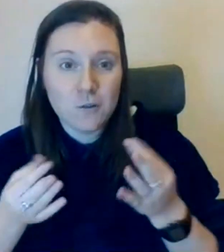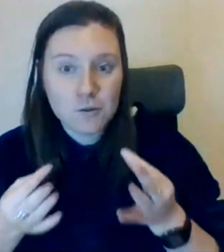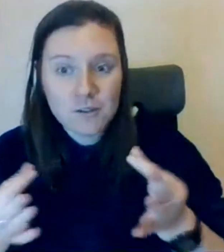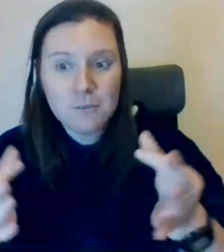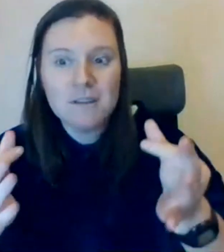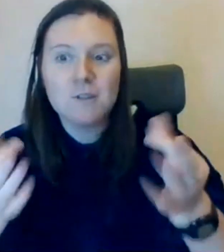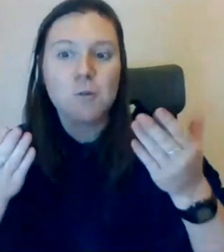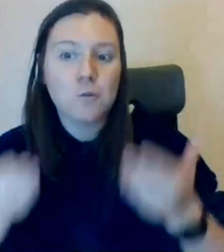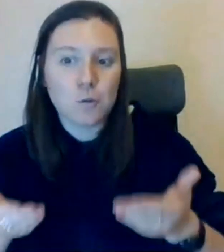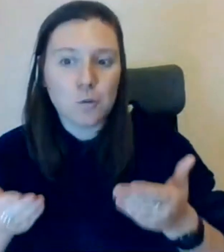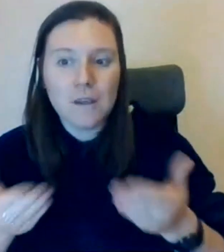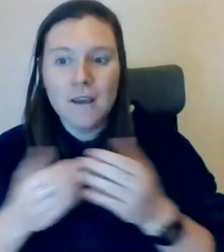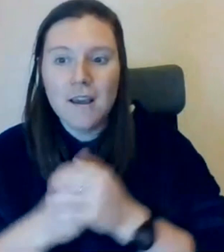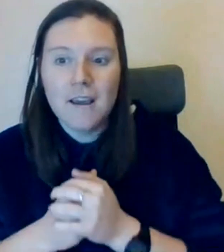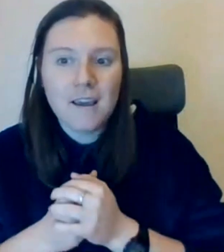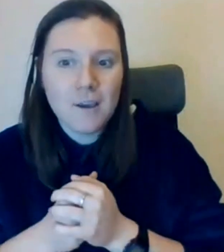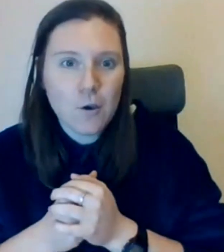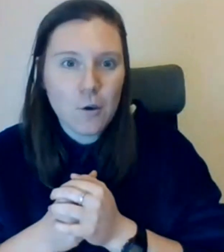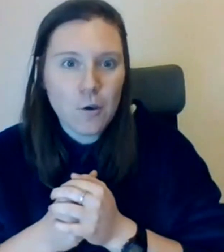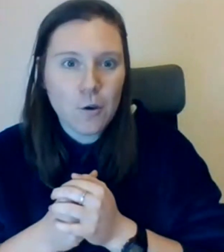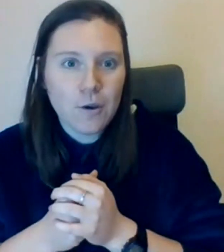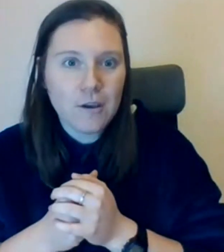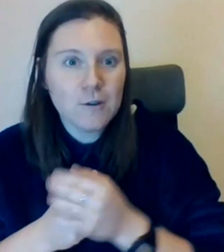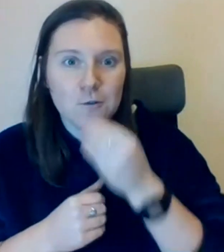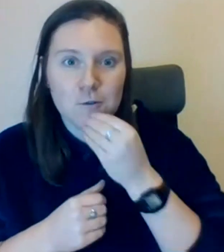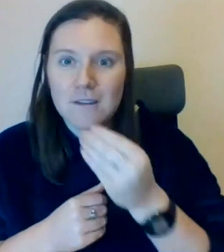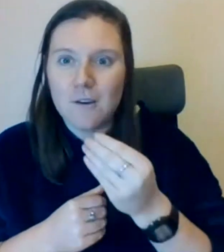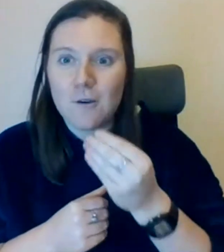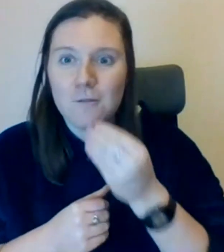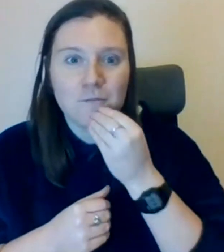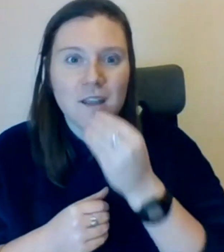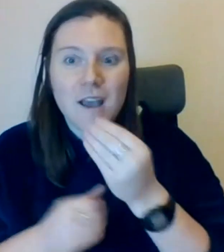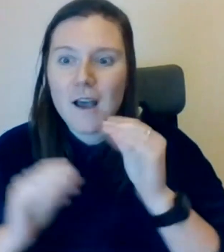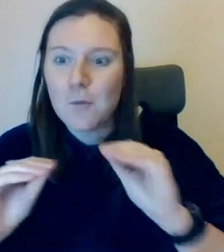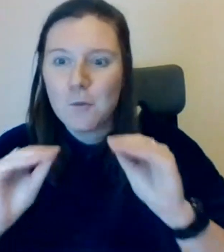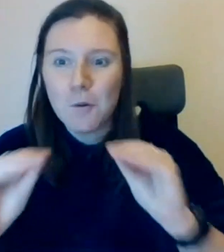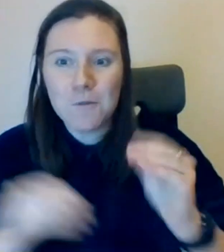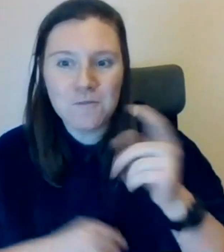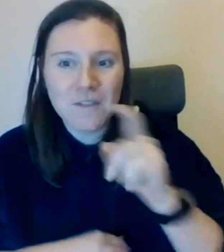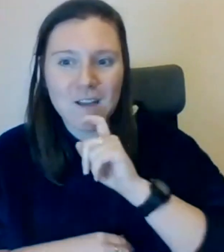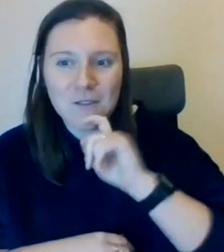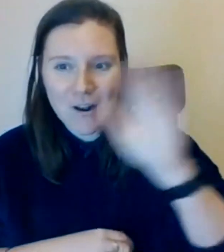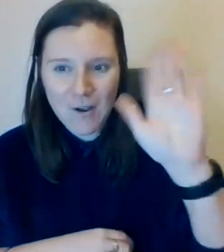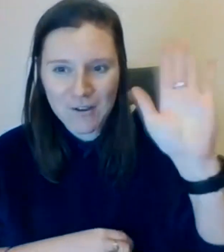sensibilisation aujourd'hui et je vous souhaite un bon cours. À tout à l'heure.